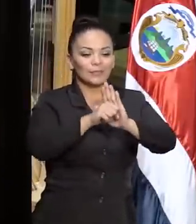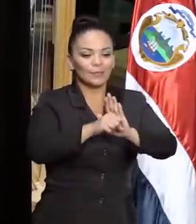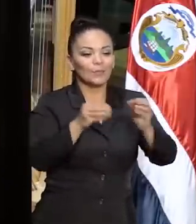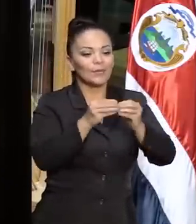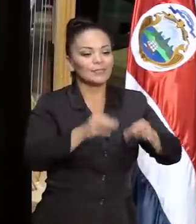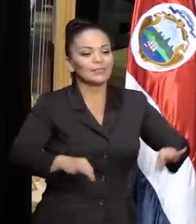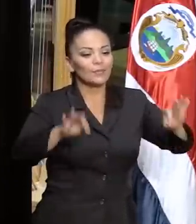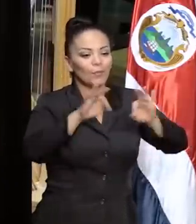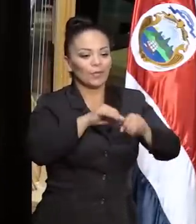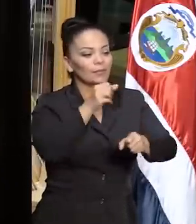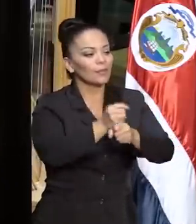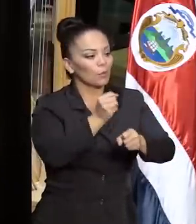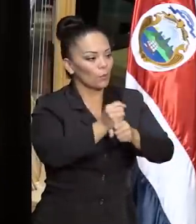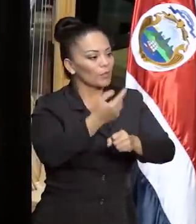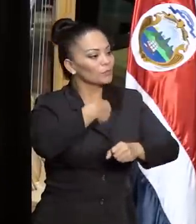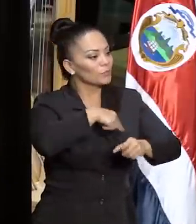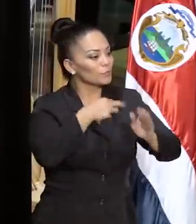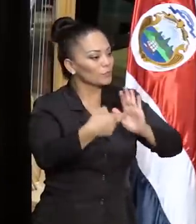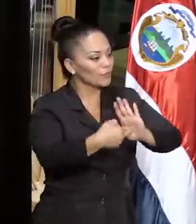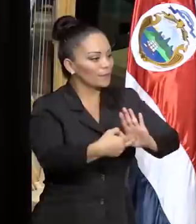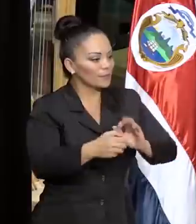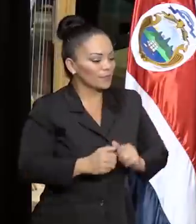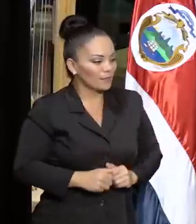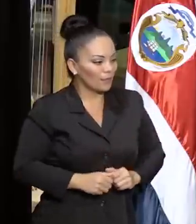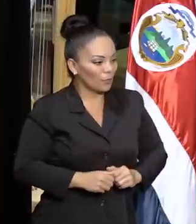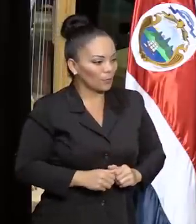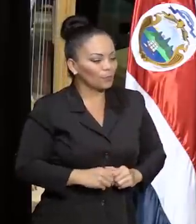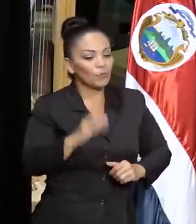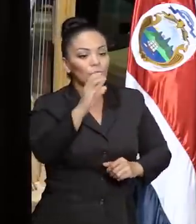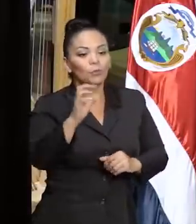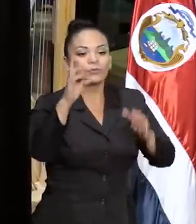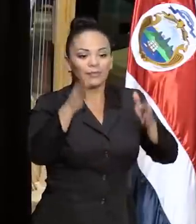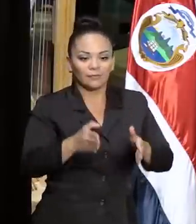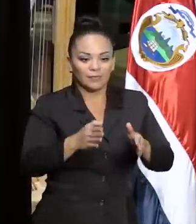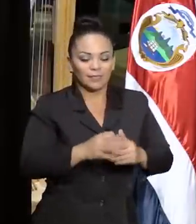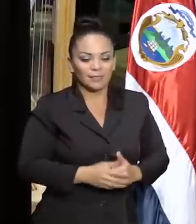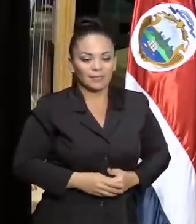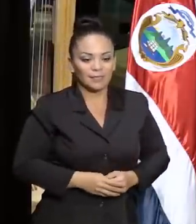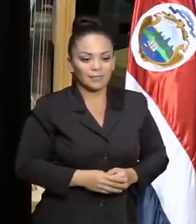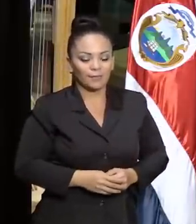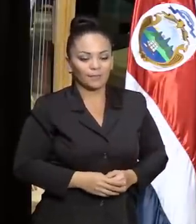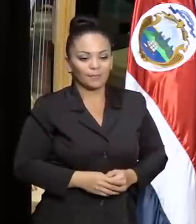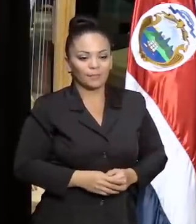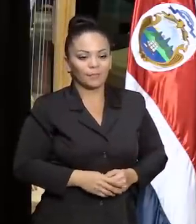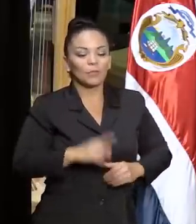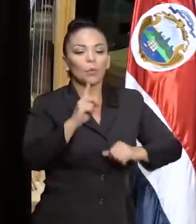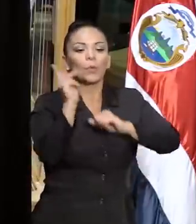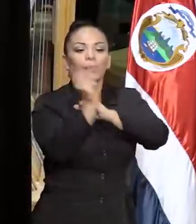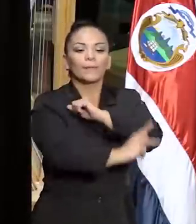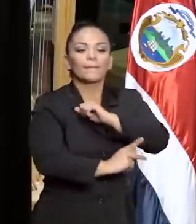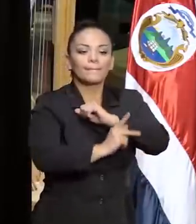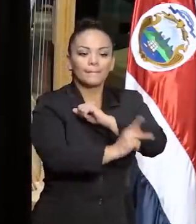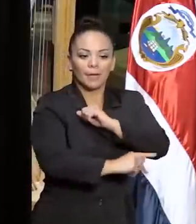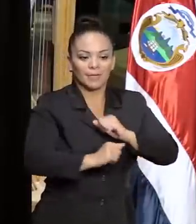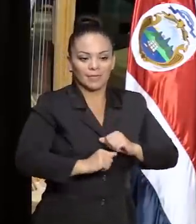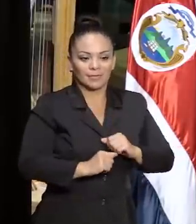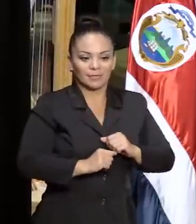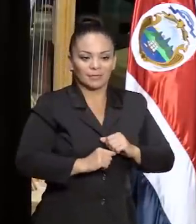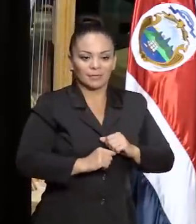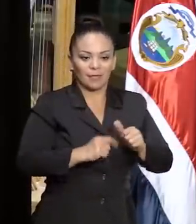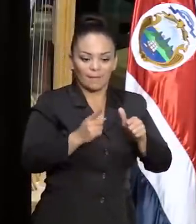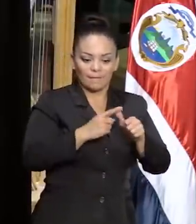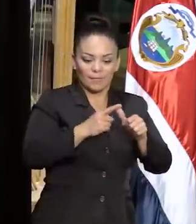que hemos representado, los costarricenses, la de un país que privilegia la